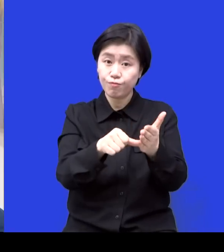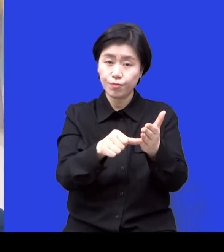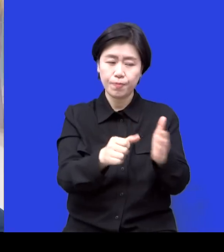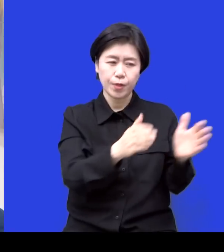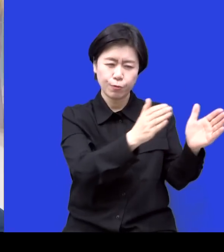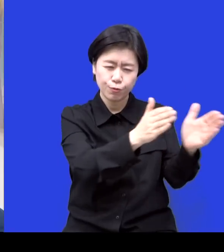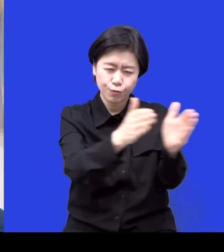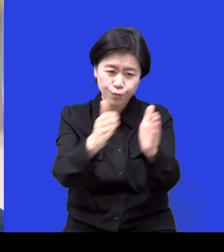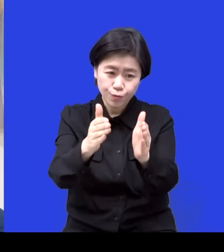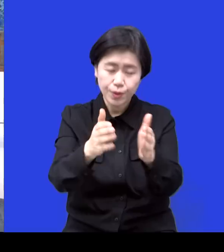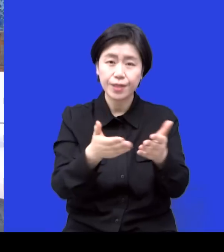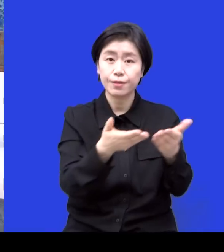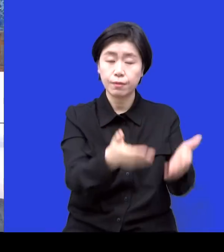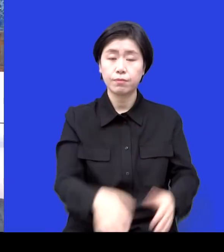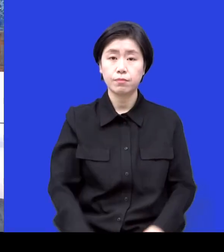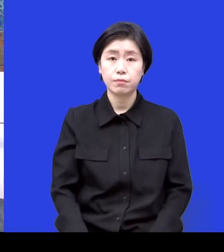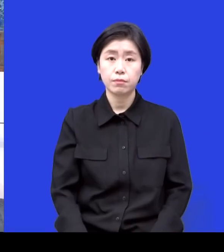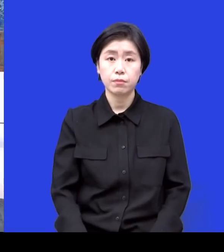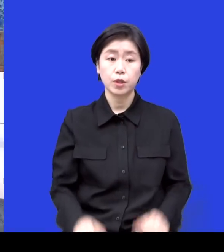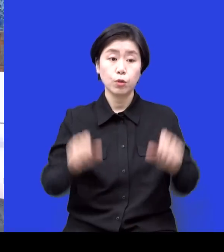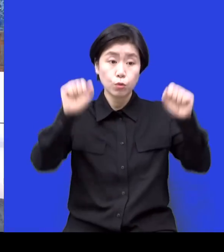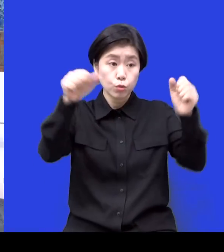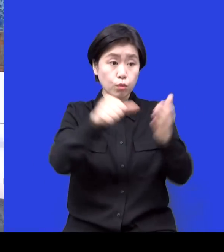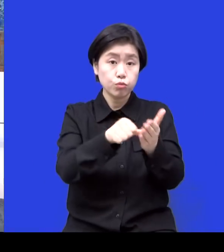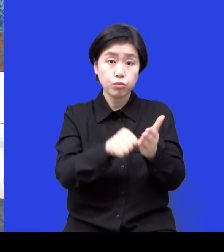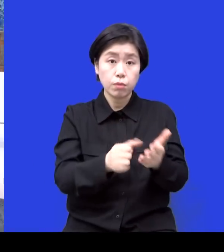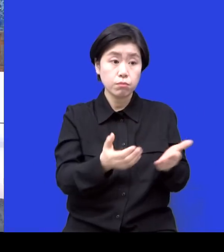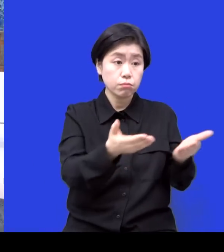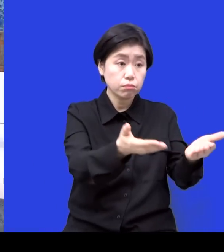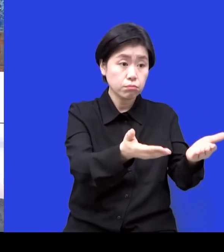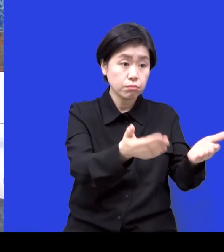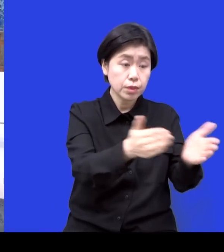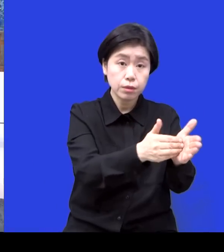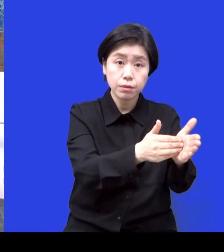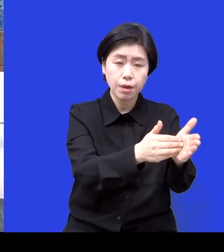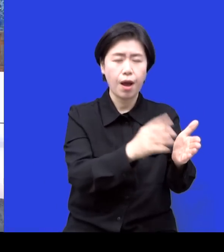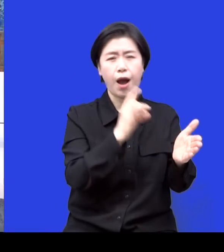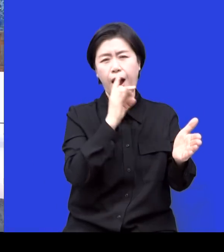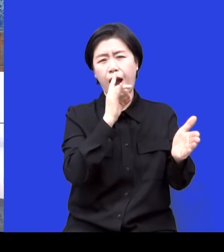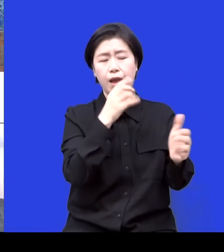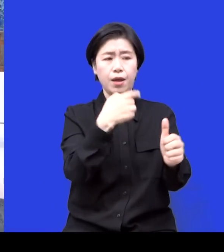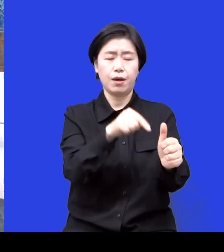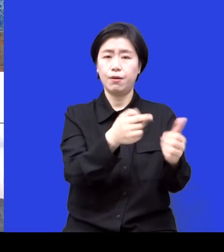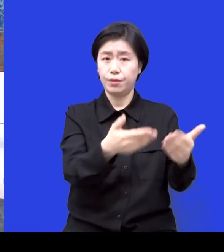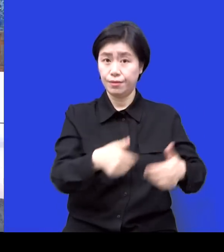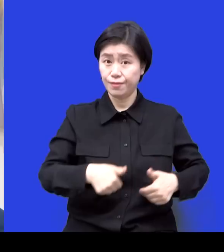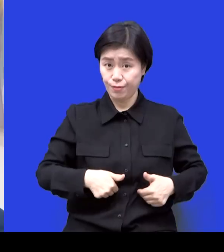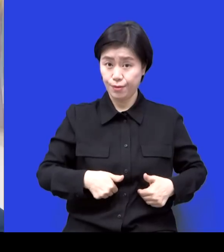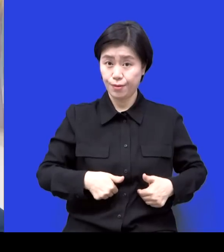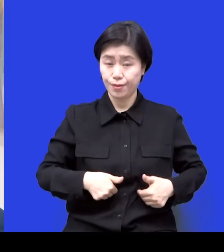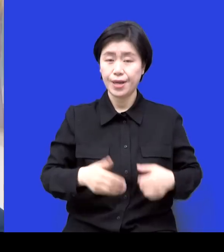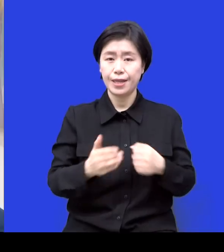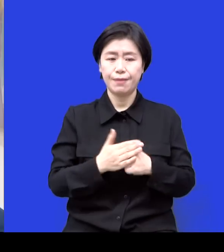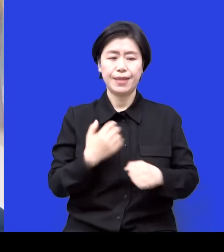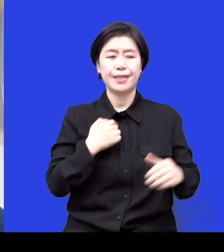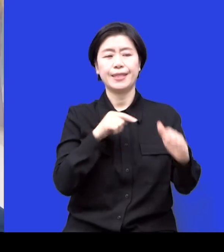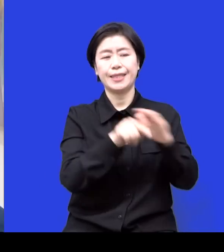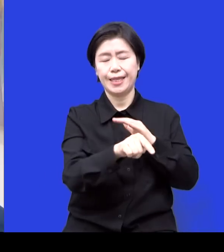했어요 근데 도구를 갖다 놨으니까 가르쳐야 되잖아요 네 그래서 이제 가르치기 시작을 한 거예요 네 그 과정에서 이제 아이들